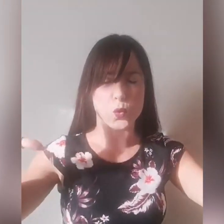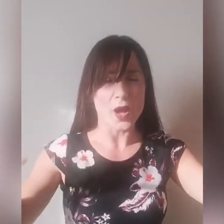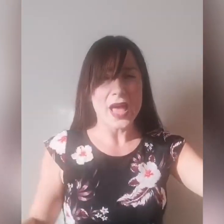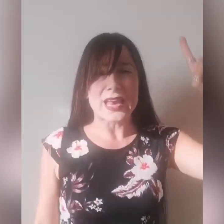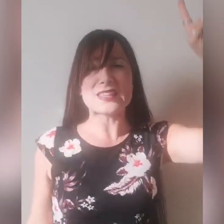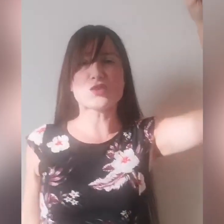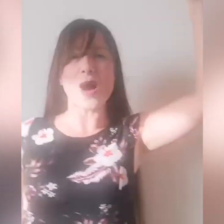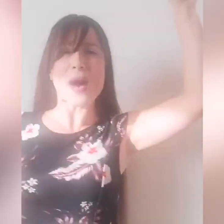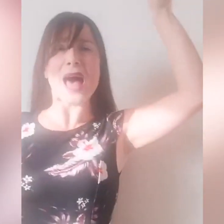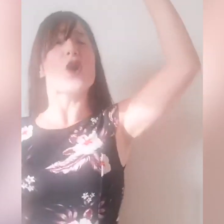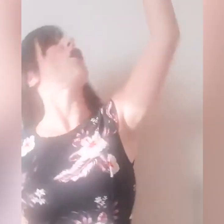La sua mano!